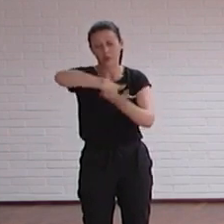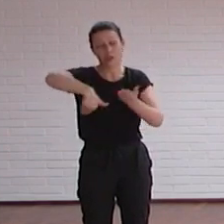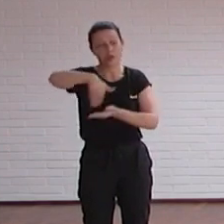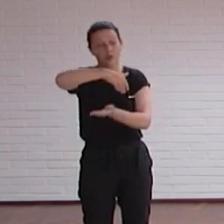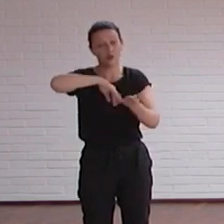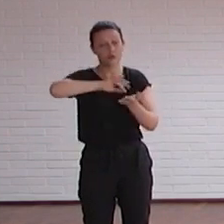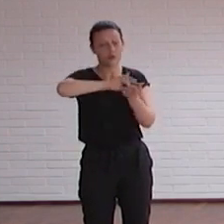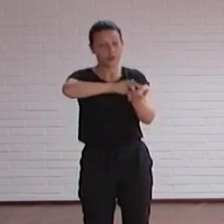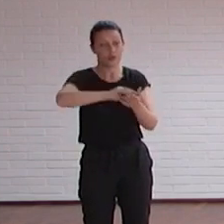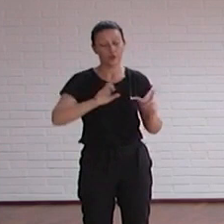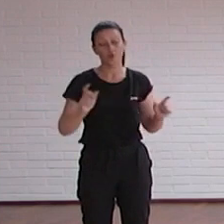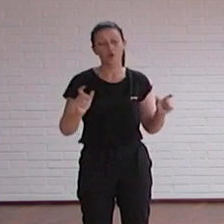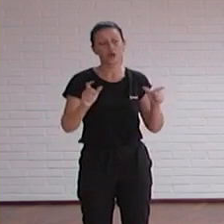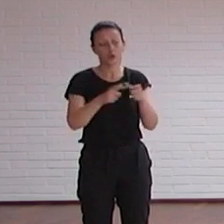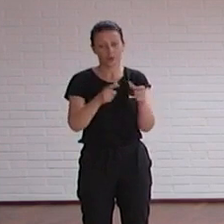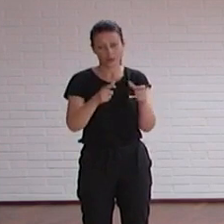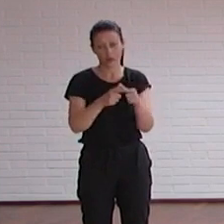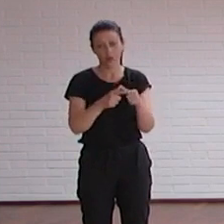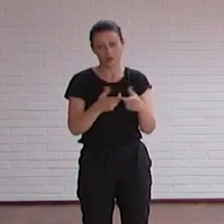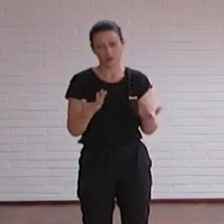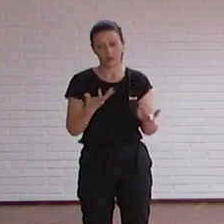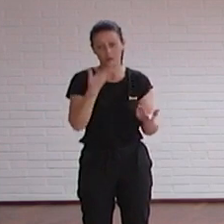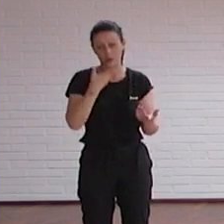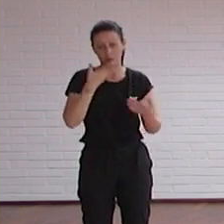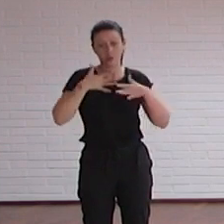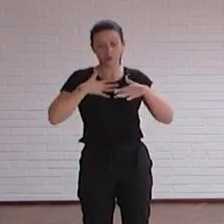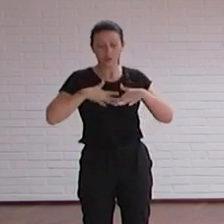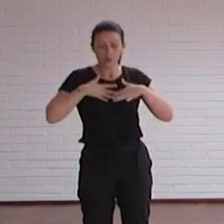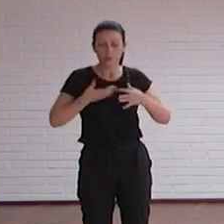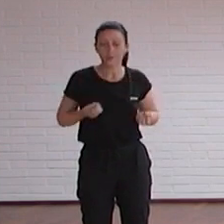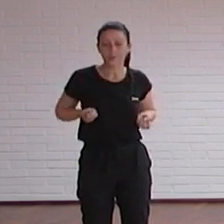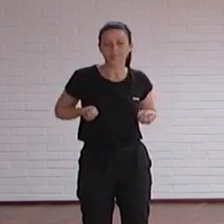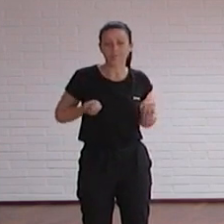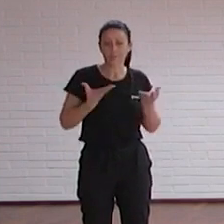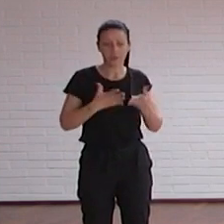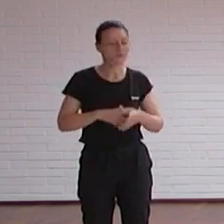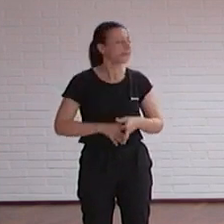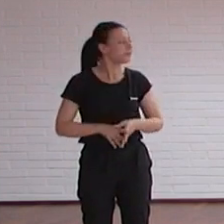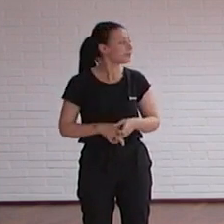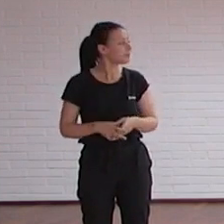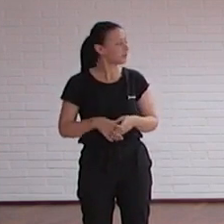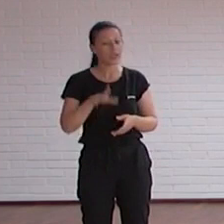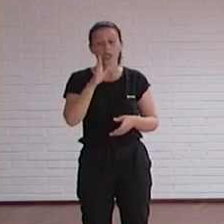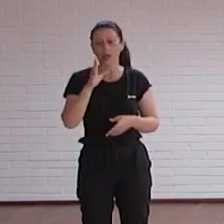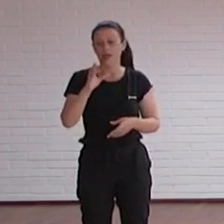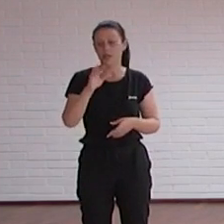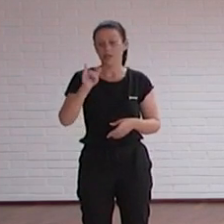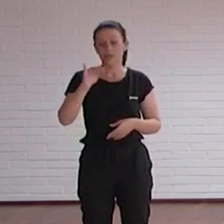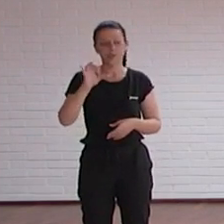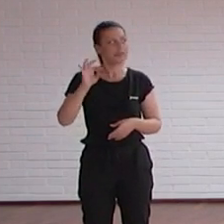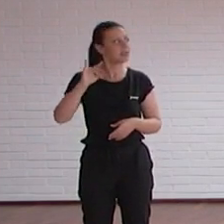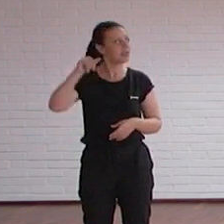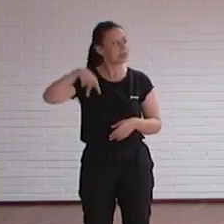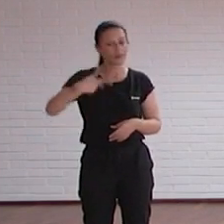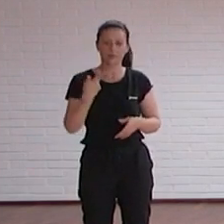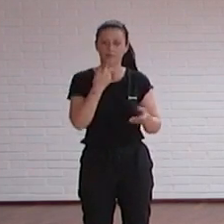servicios y unidades para poder este conocimiento transmitirlo y ayudar. Ahora, Cristina, le paso para que comente los